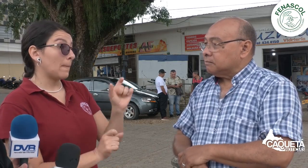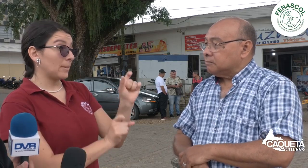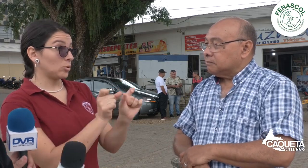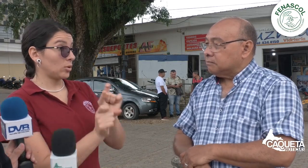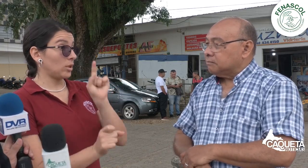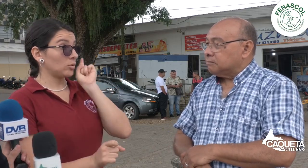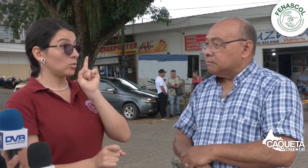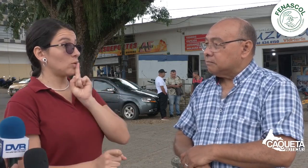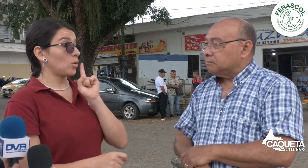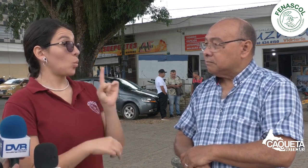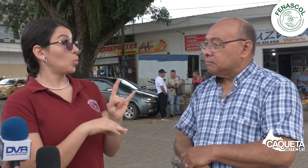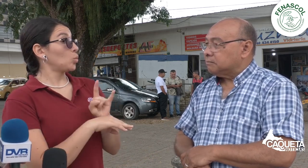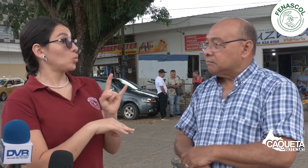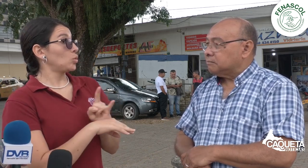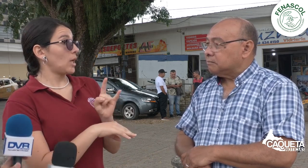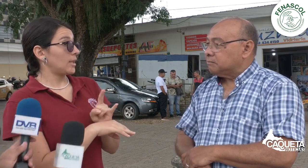sino que las personas corrientes para poderse comunicar con ellos.